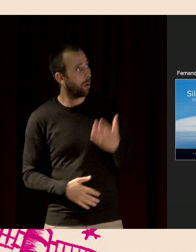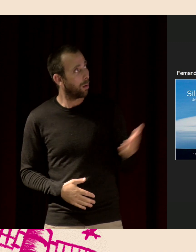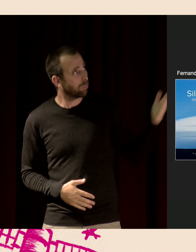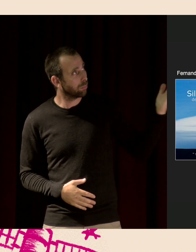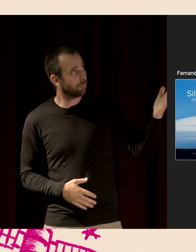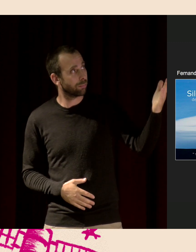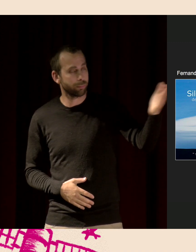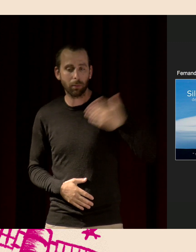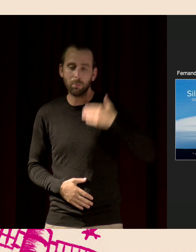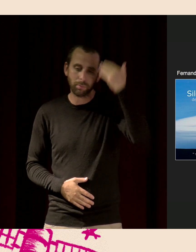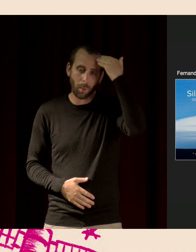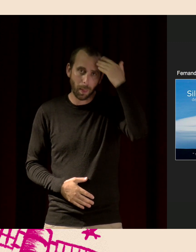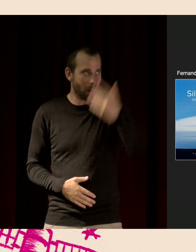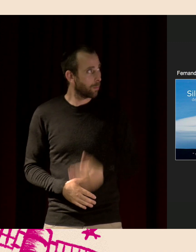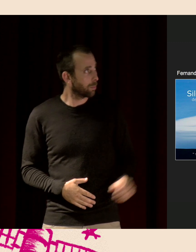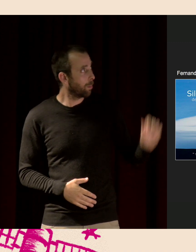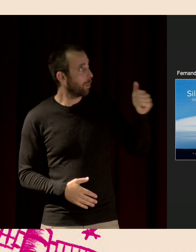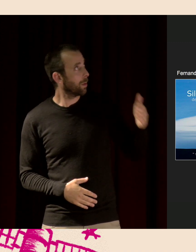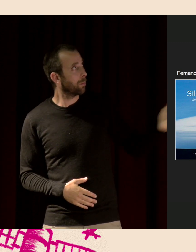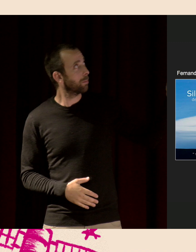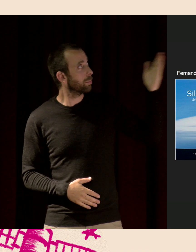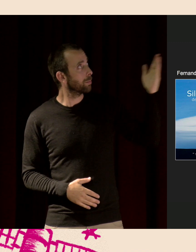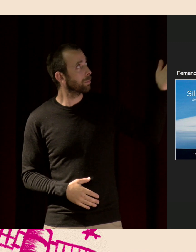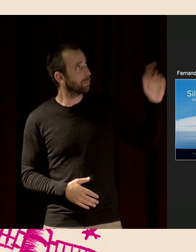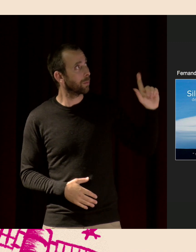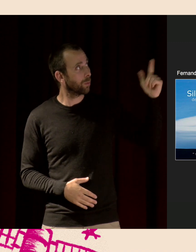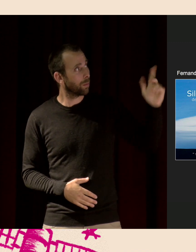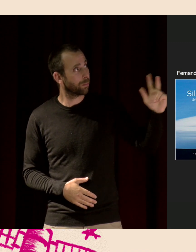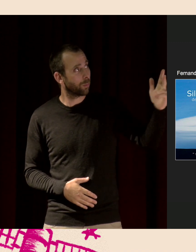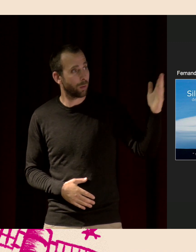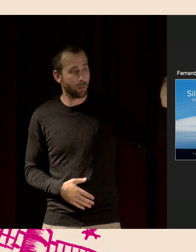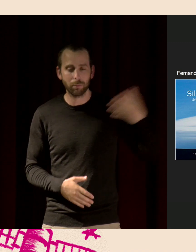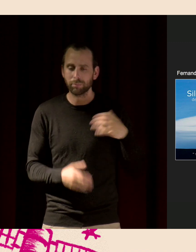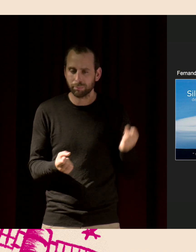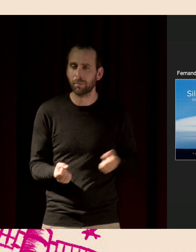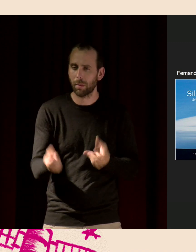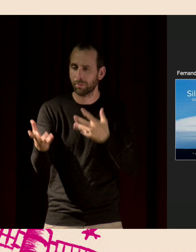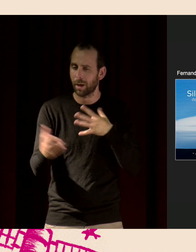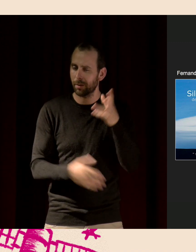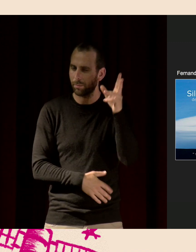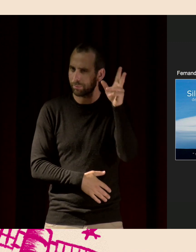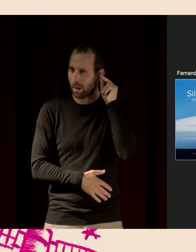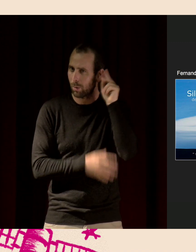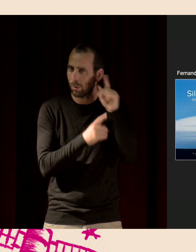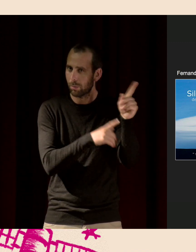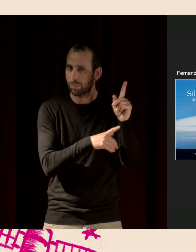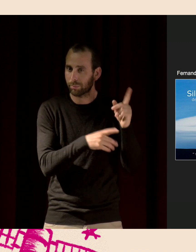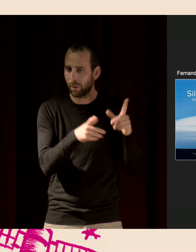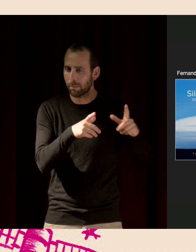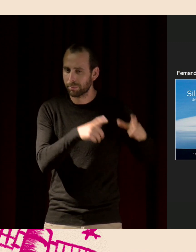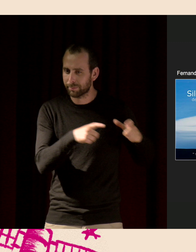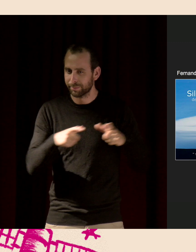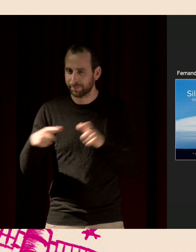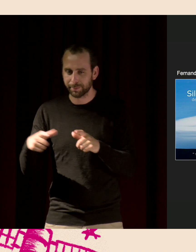que je les connais bien. Fernand Deroussen, Boris Jolivier et Marc Namblar. Je vais vous faire écouter trois extraits de leur disque. D'abord,